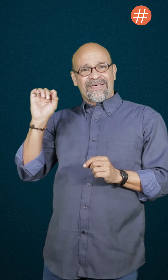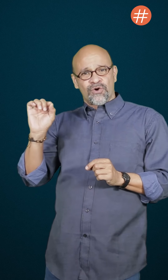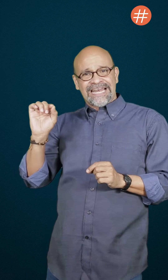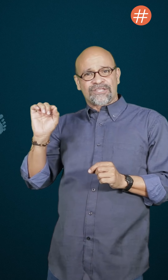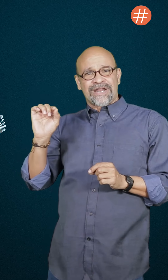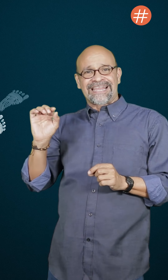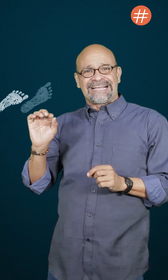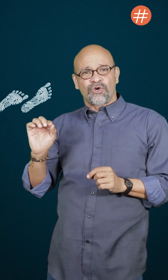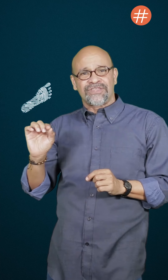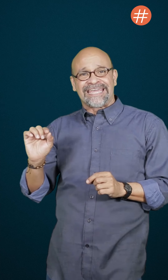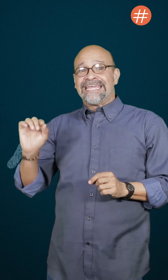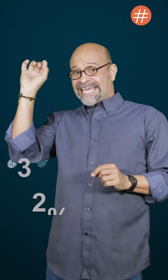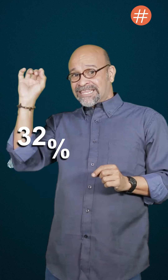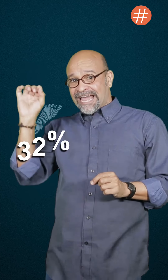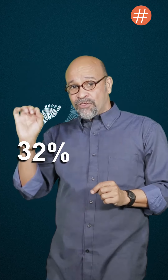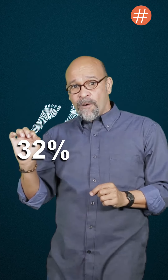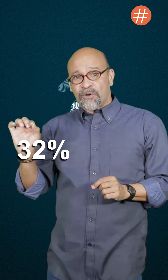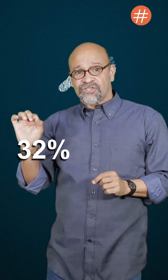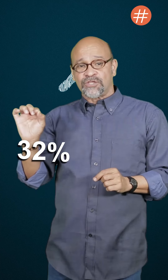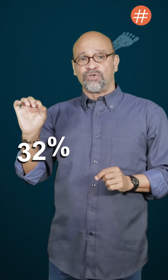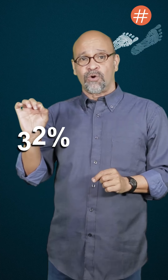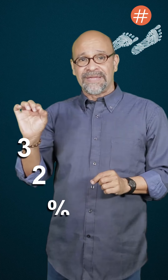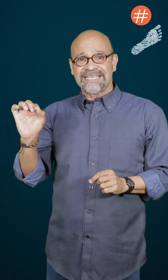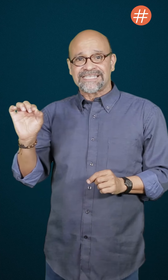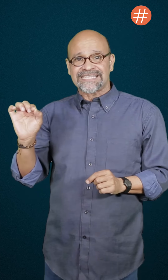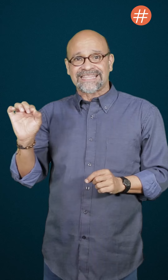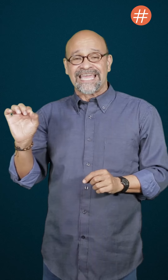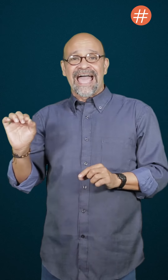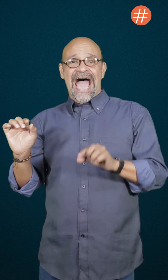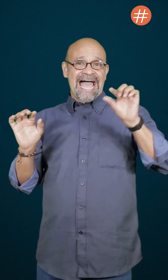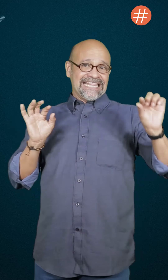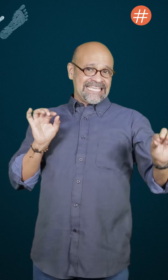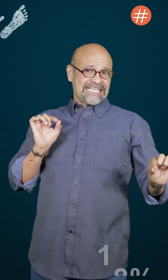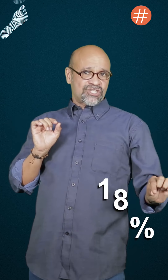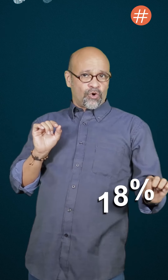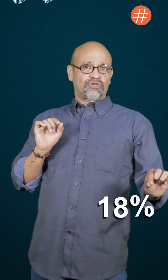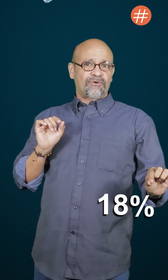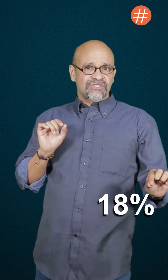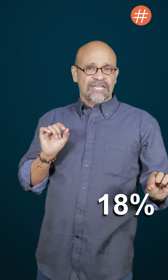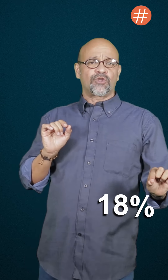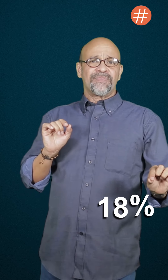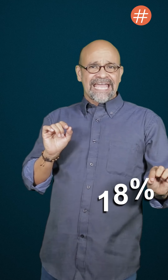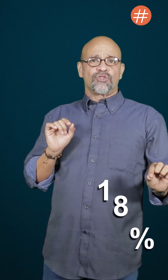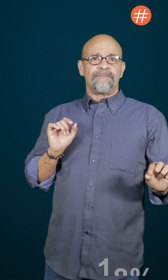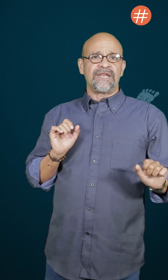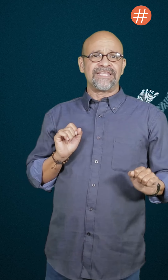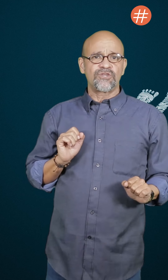padrón electoral cayó de 32% en 2017 a 18% en 2021.